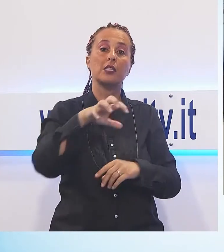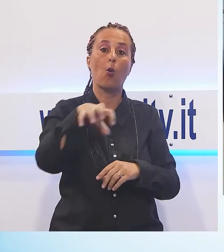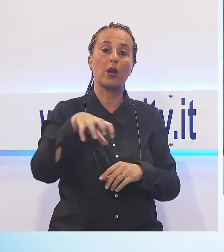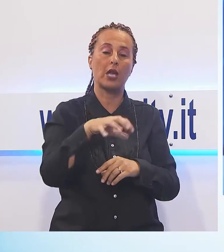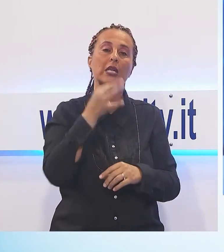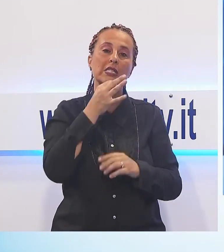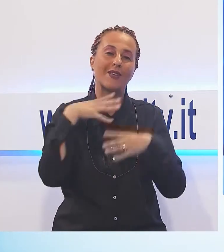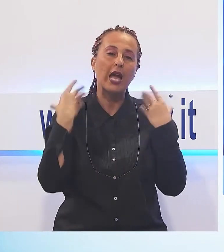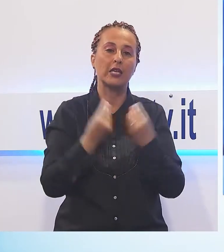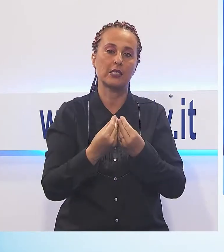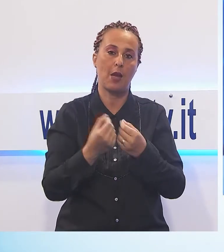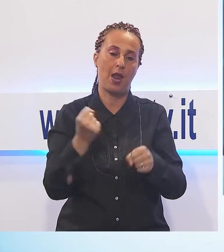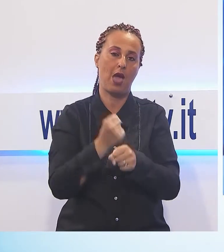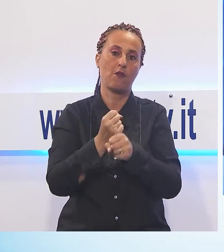lavoro.